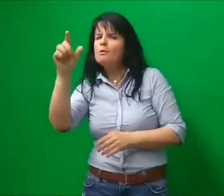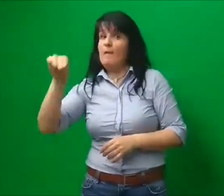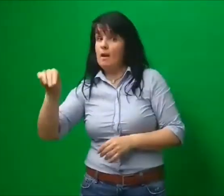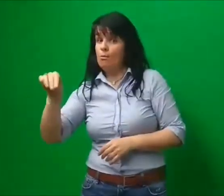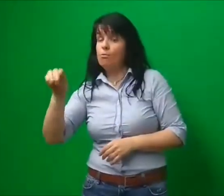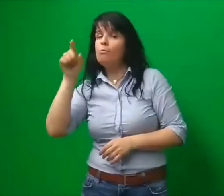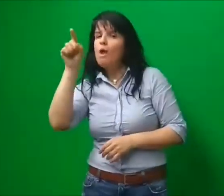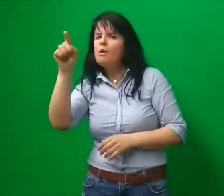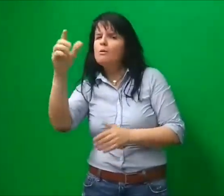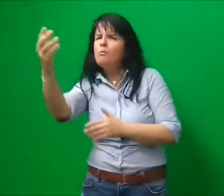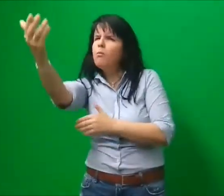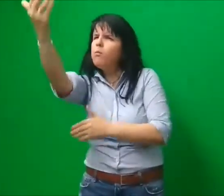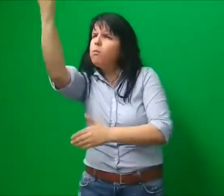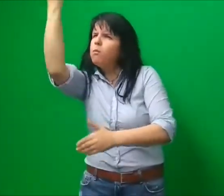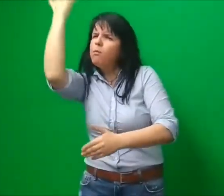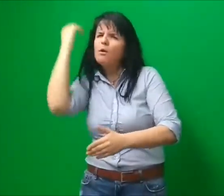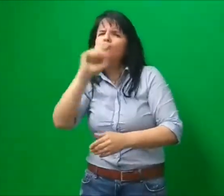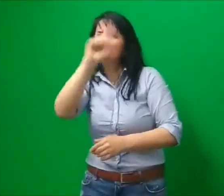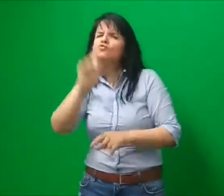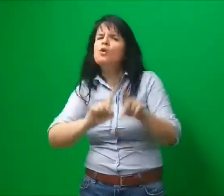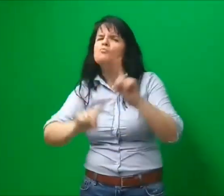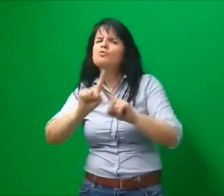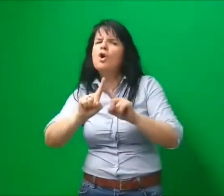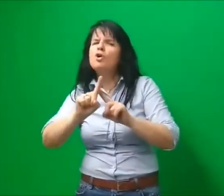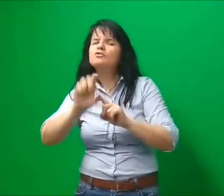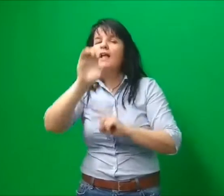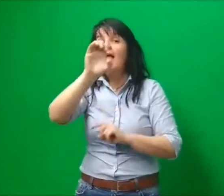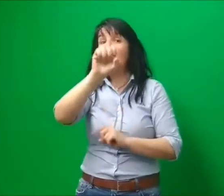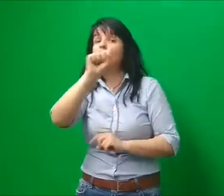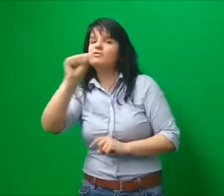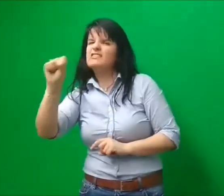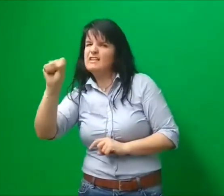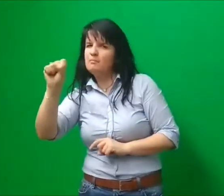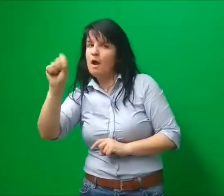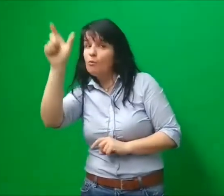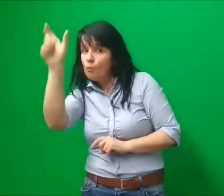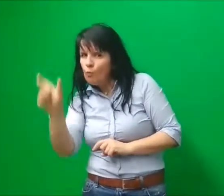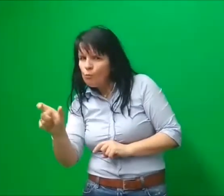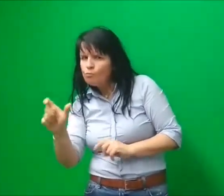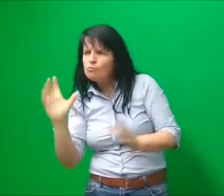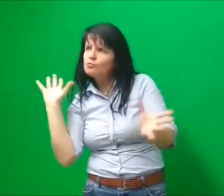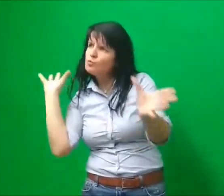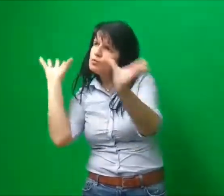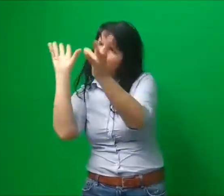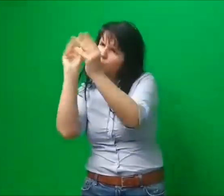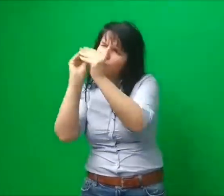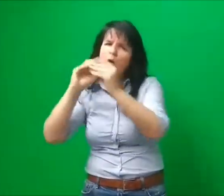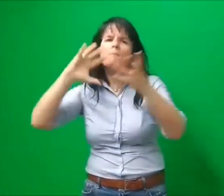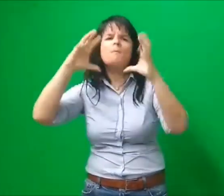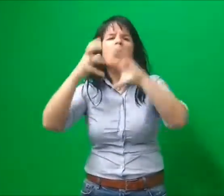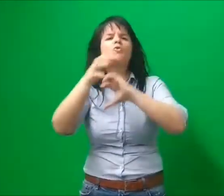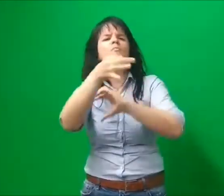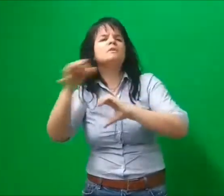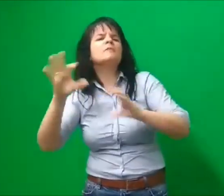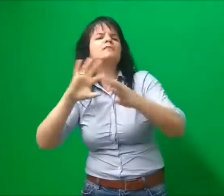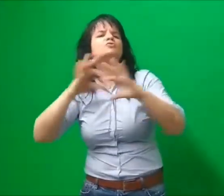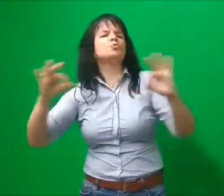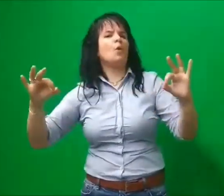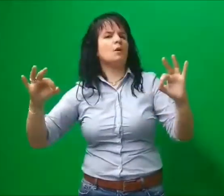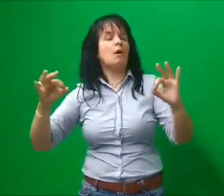έζησε ο ελίκος Λίμαντ και που σήμερα στεγάζει την παγκόσμια νομισματική ιστολία. 15.000 εκτέμματα,